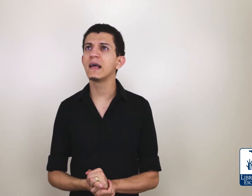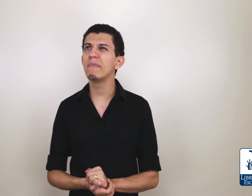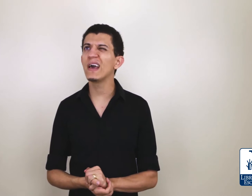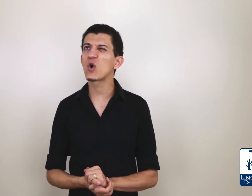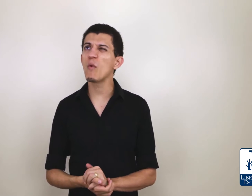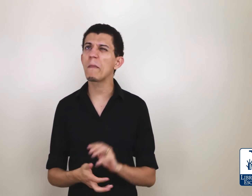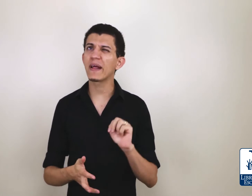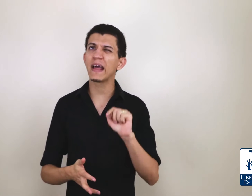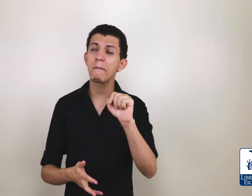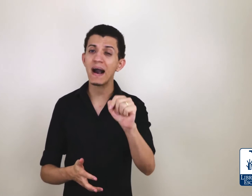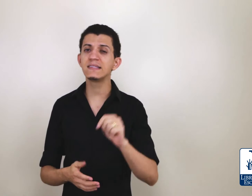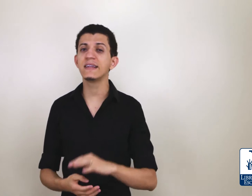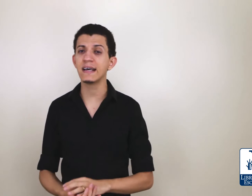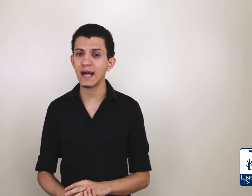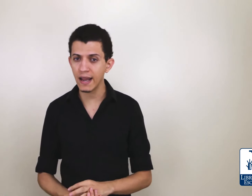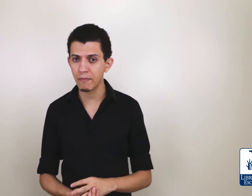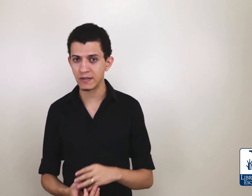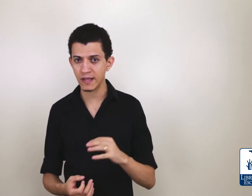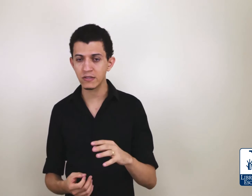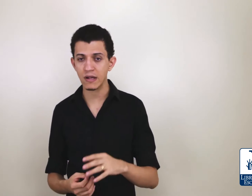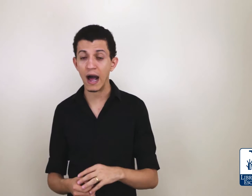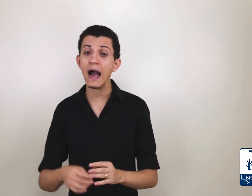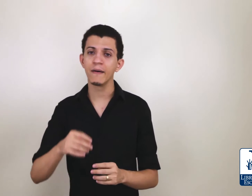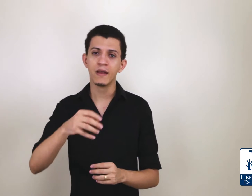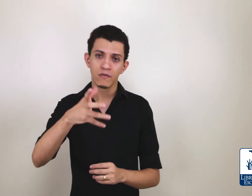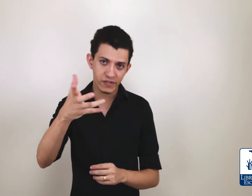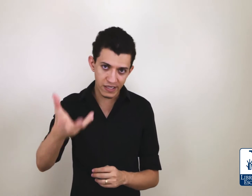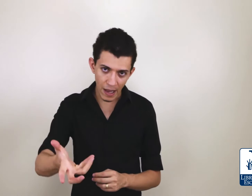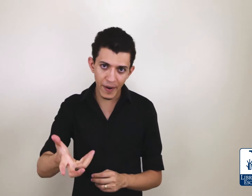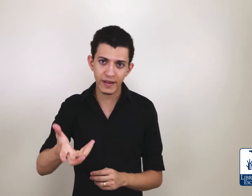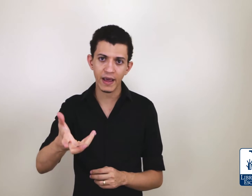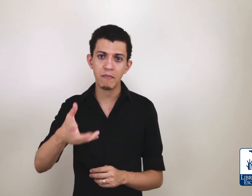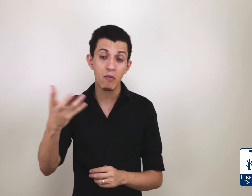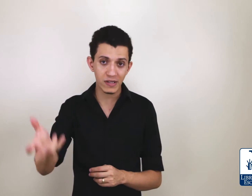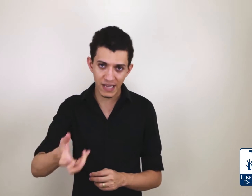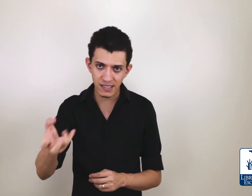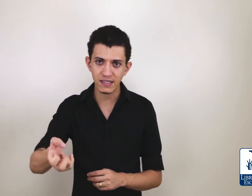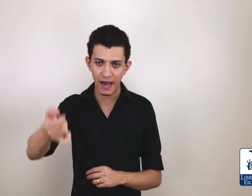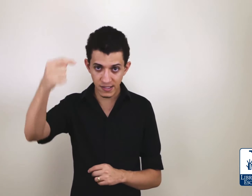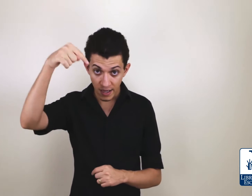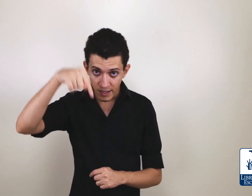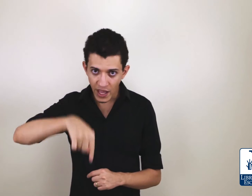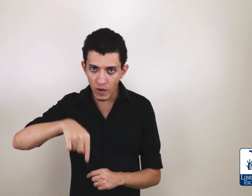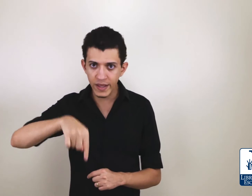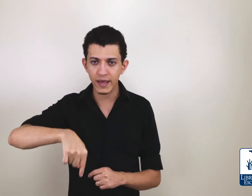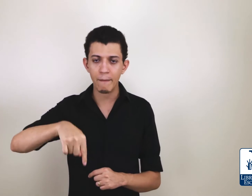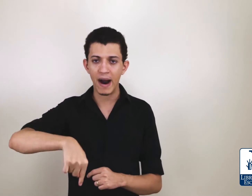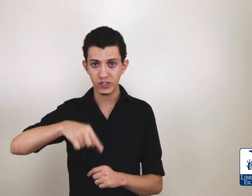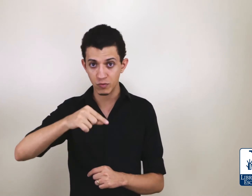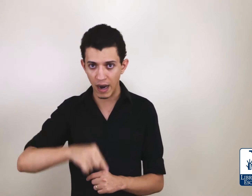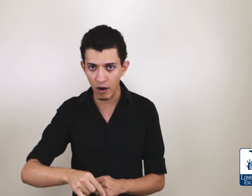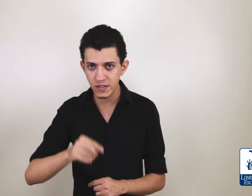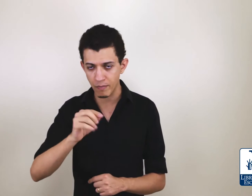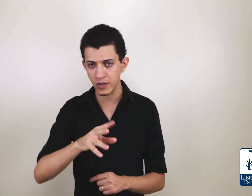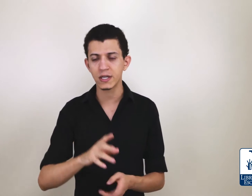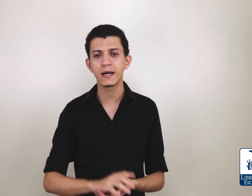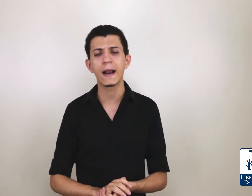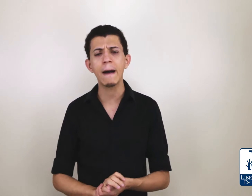também como aprender mais sinais da Libras. Tem isso lá. Ah, se você quiser aprender, memorizar sinais, tem um link aqui abaixo de uma aula, você pode clicar lá,